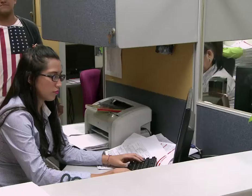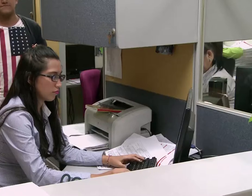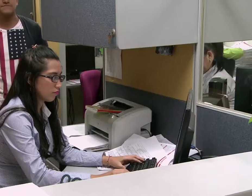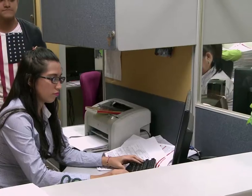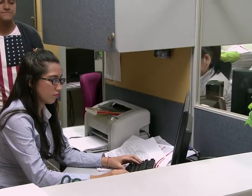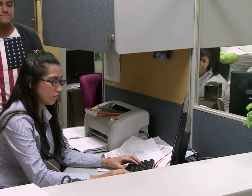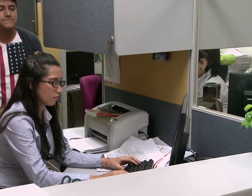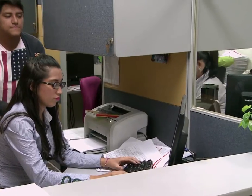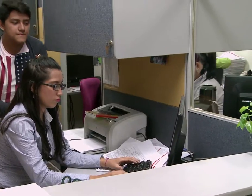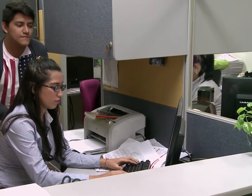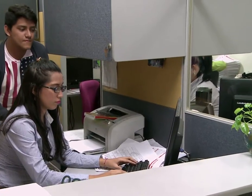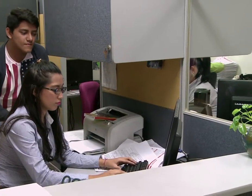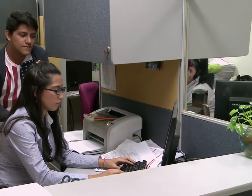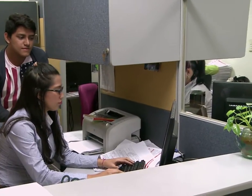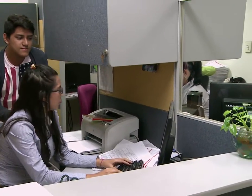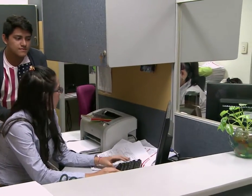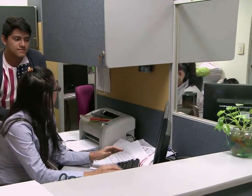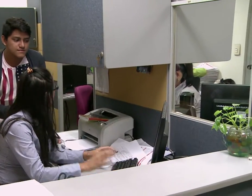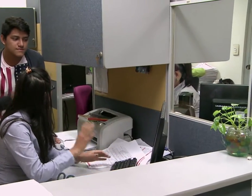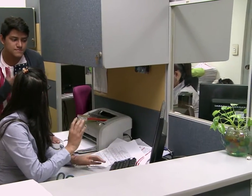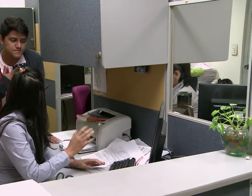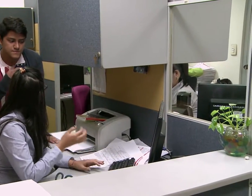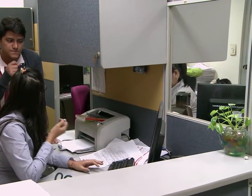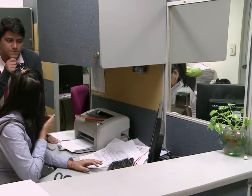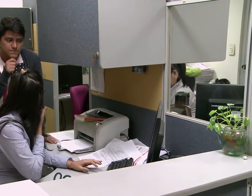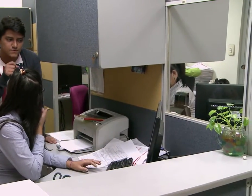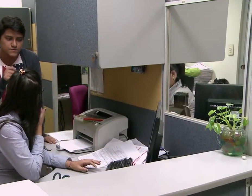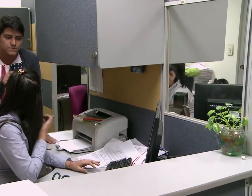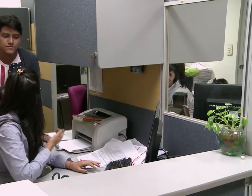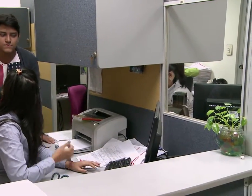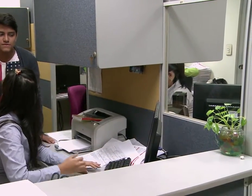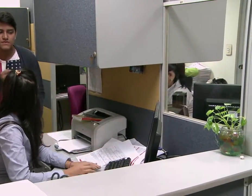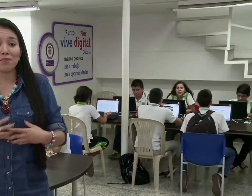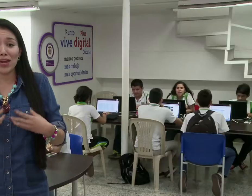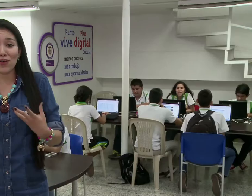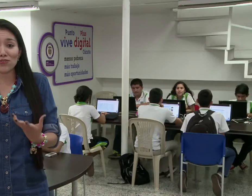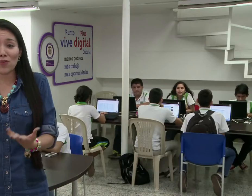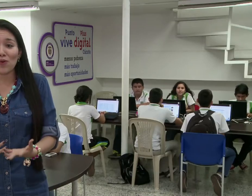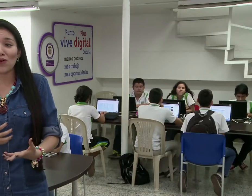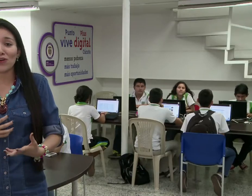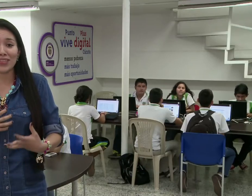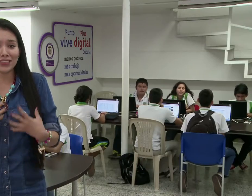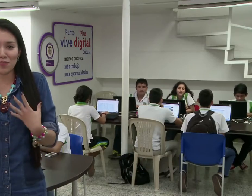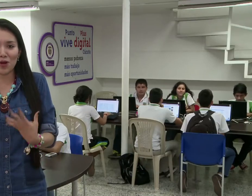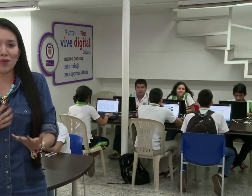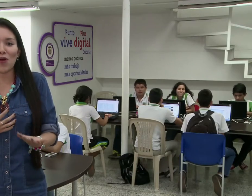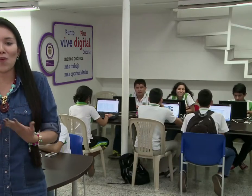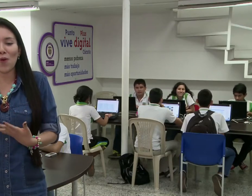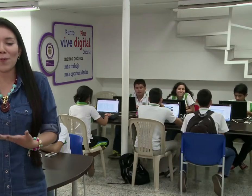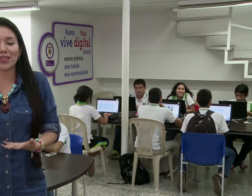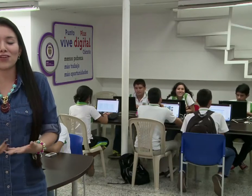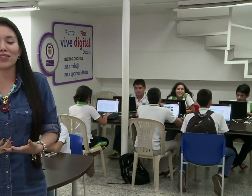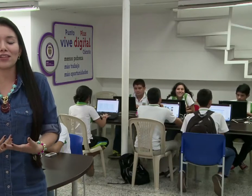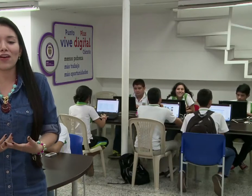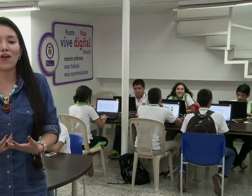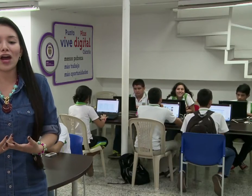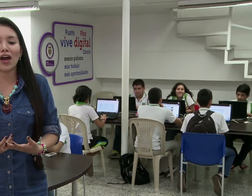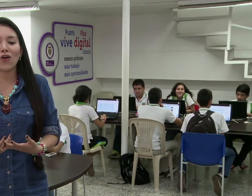a Dios. La verdad ha sido una experiencia súper enriquecedora verlos cómo se desenvuelven como compañeros de trabajo,